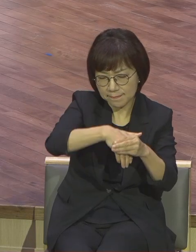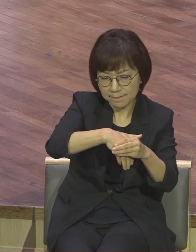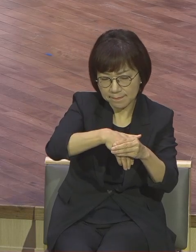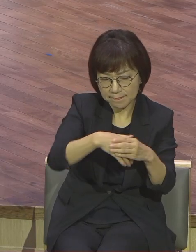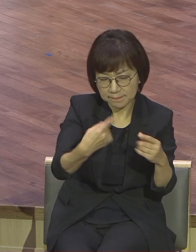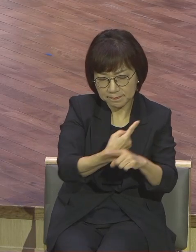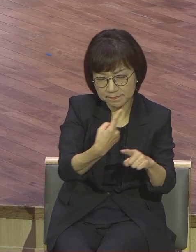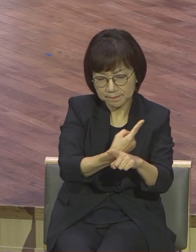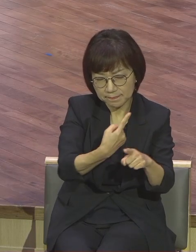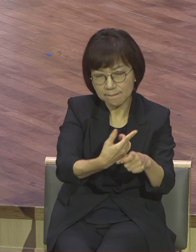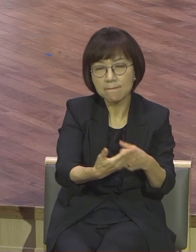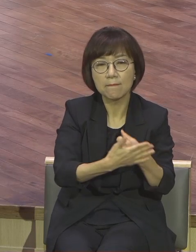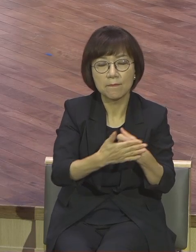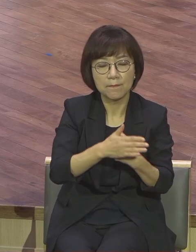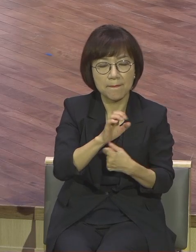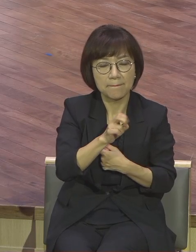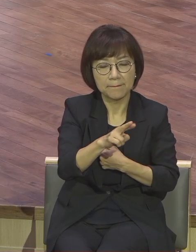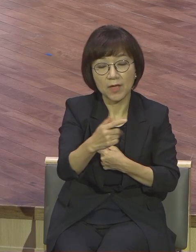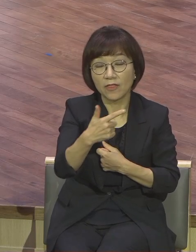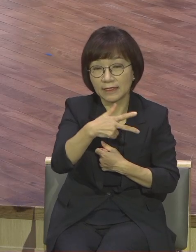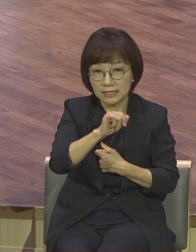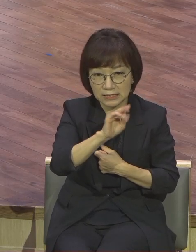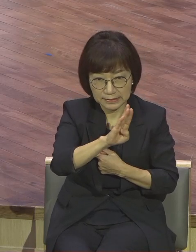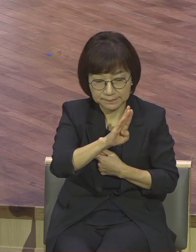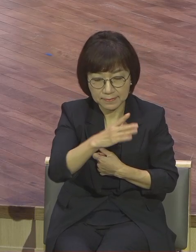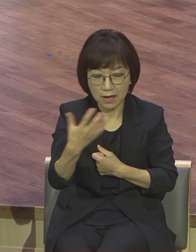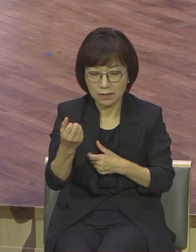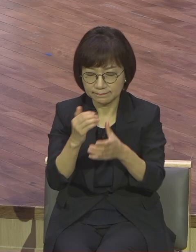설계를 세밀하게 하고 디자인하는 삶을 살아야 된다